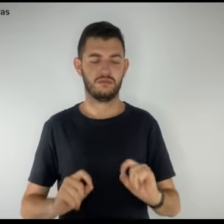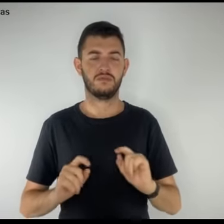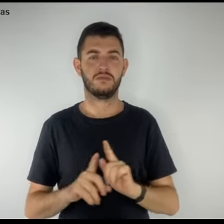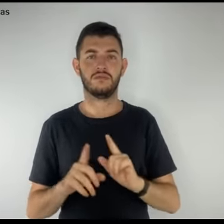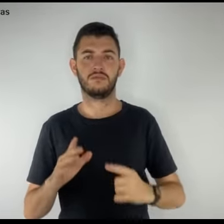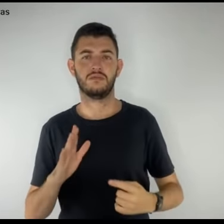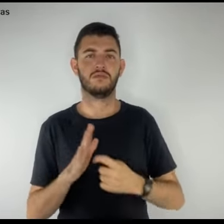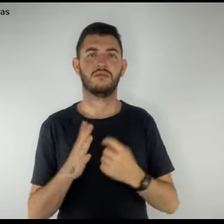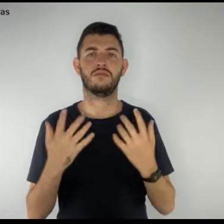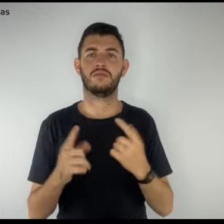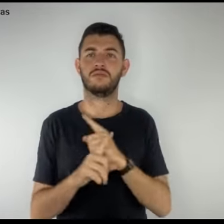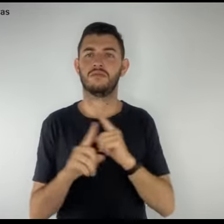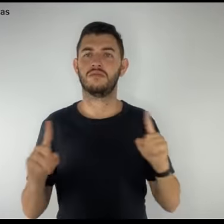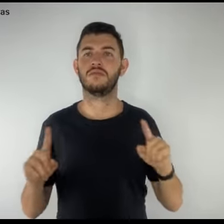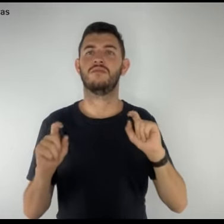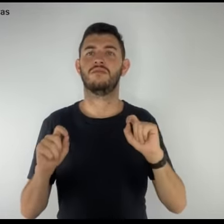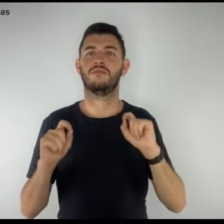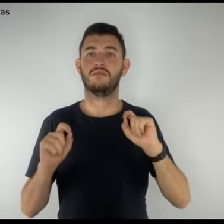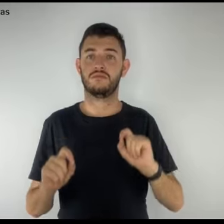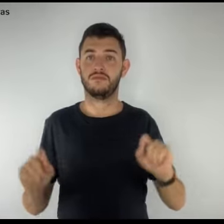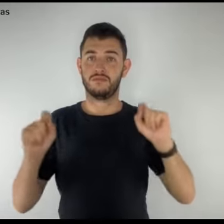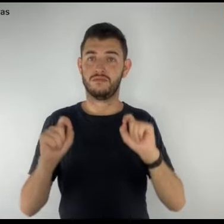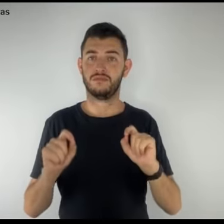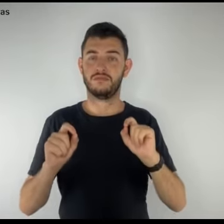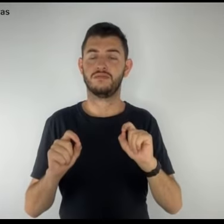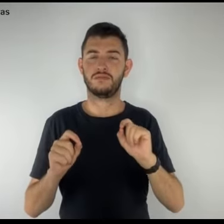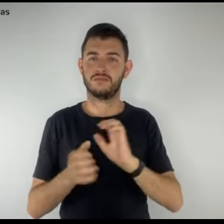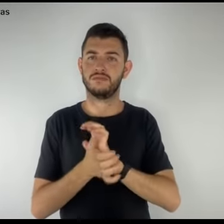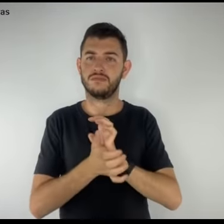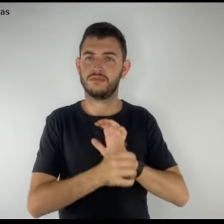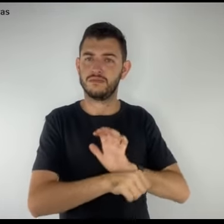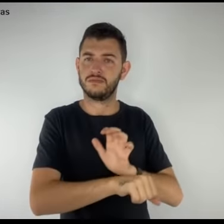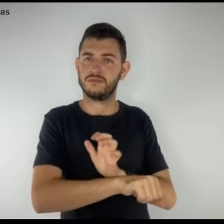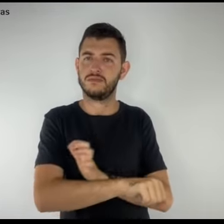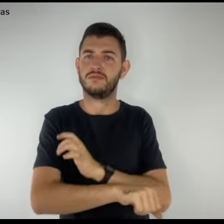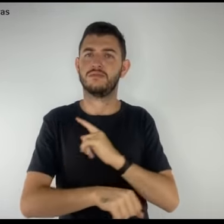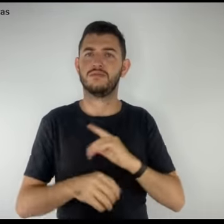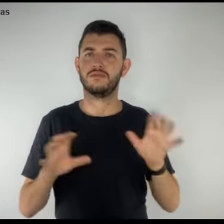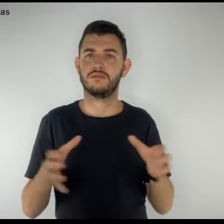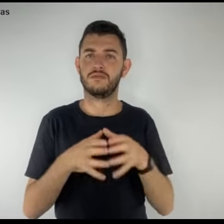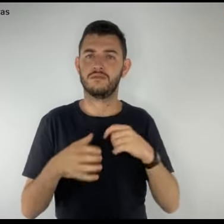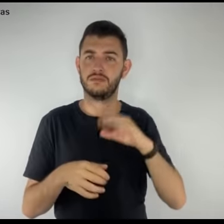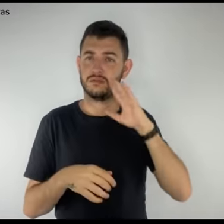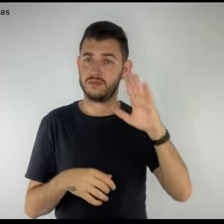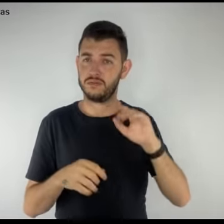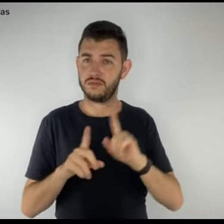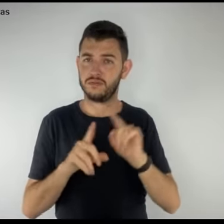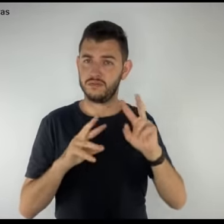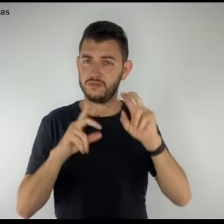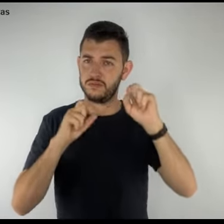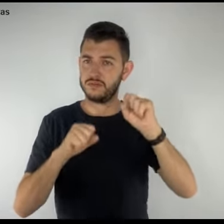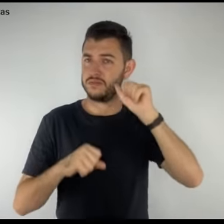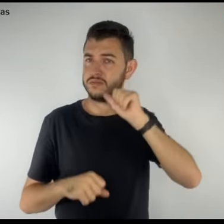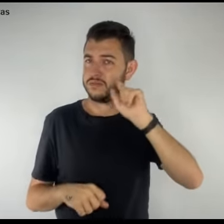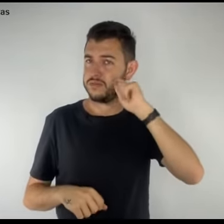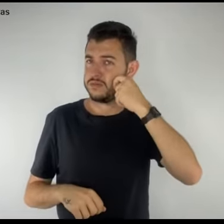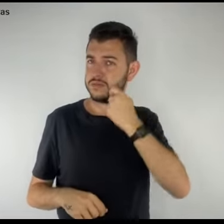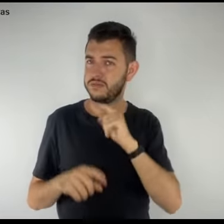força das mulheres, em especial, força das mulheres negras. Ao nosso lado,